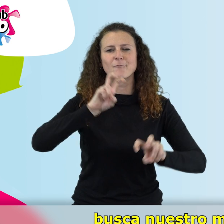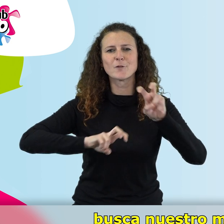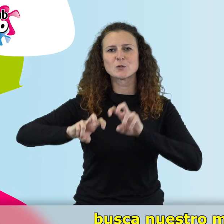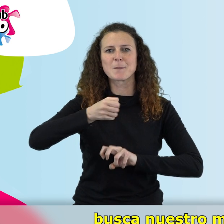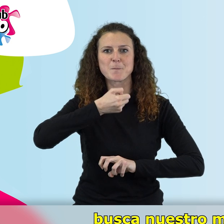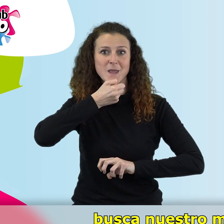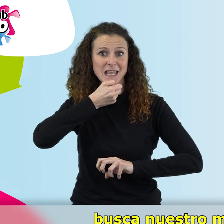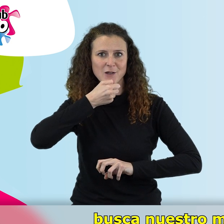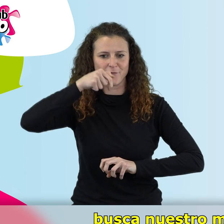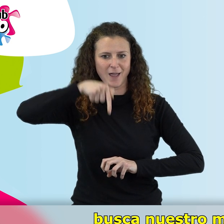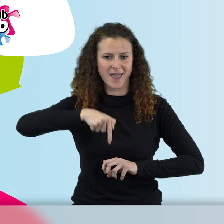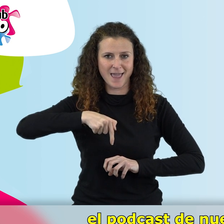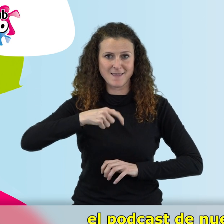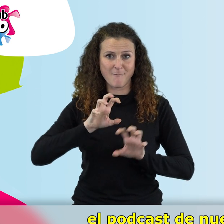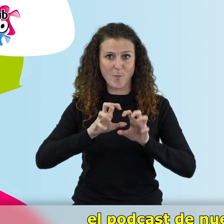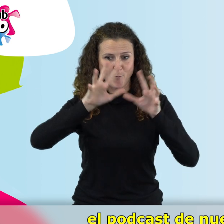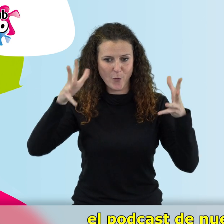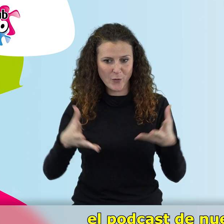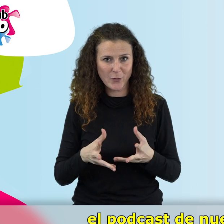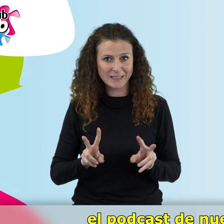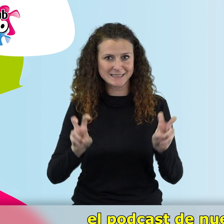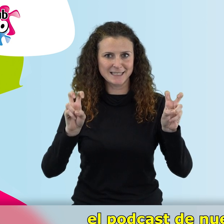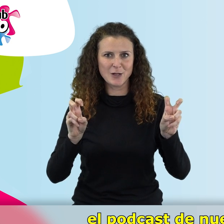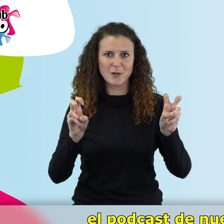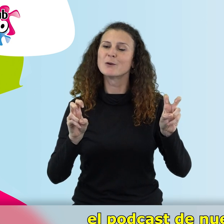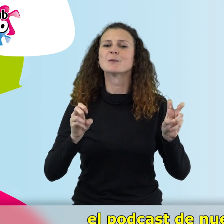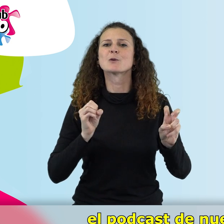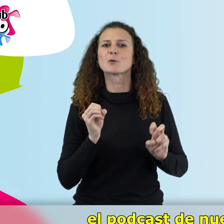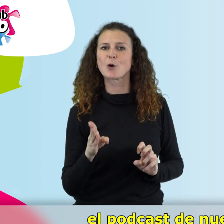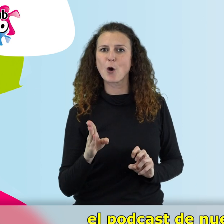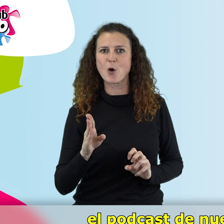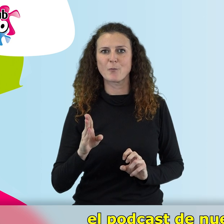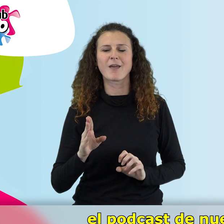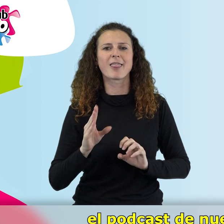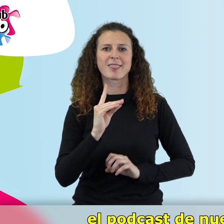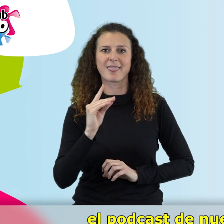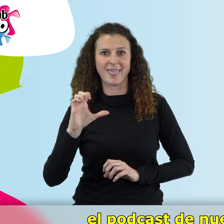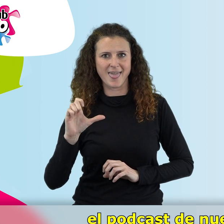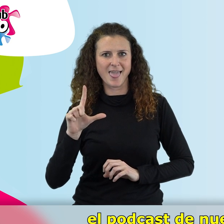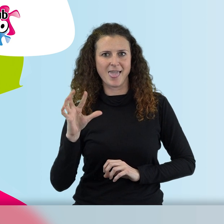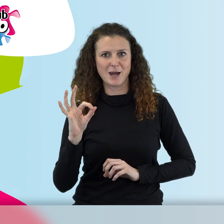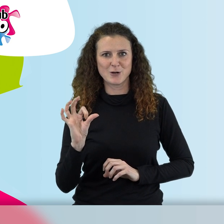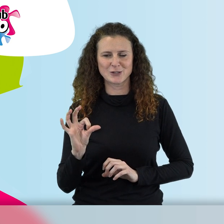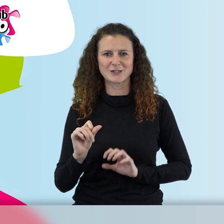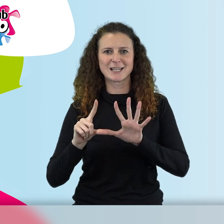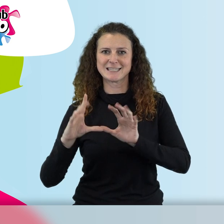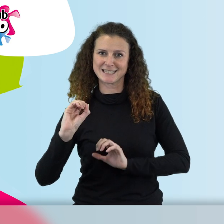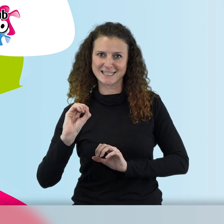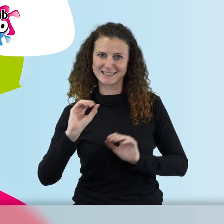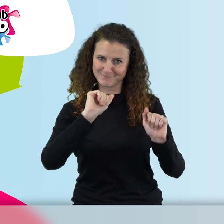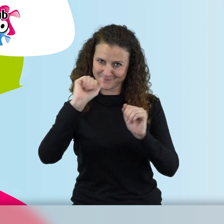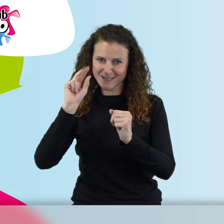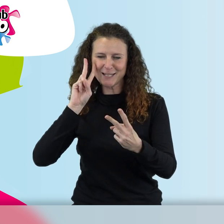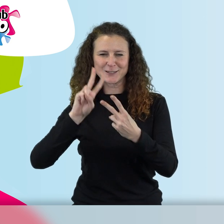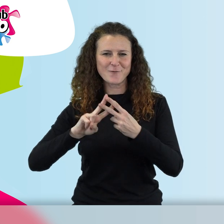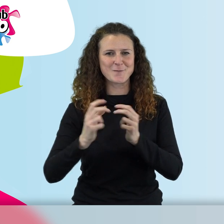micrófono el de este podcast el podcast de nuestro club el club de los 60. Hasta la próxima